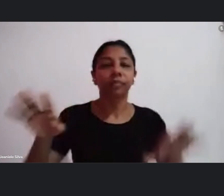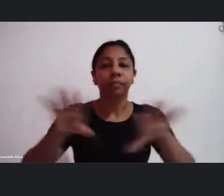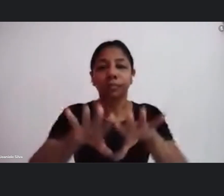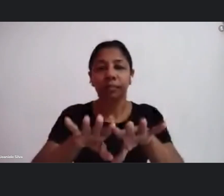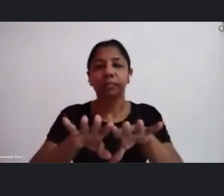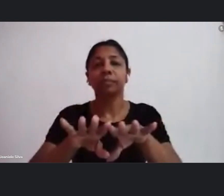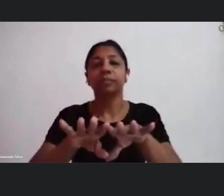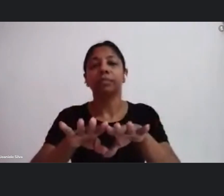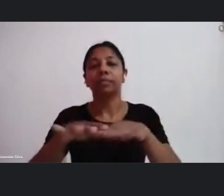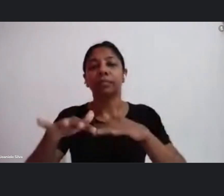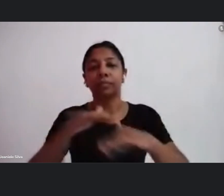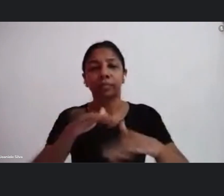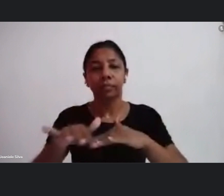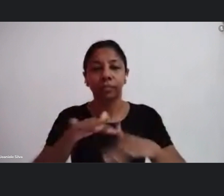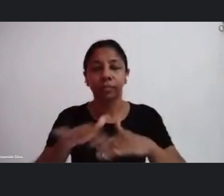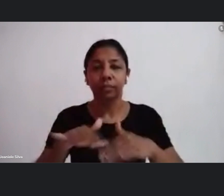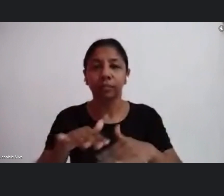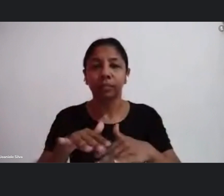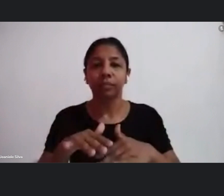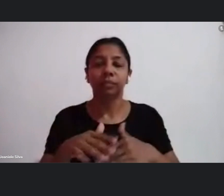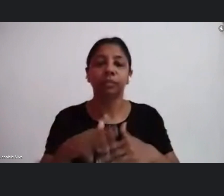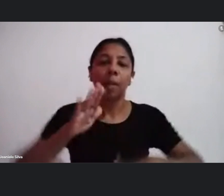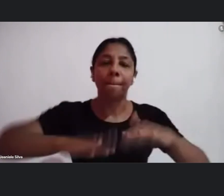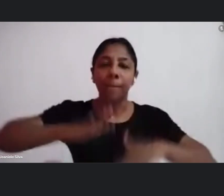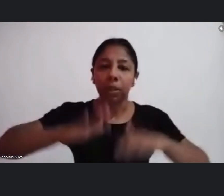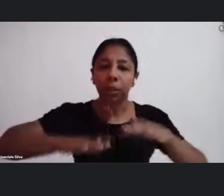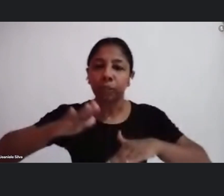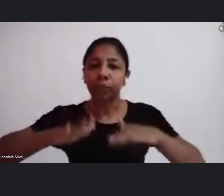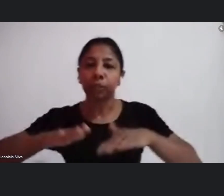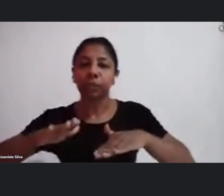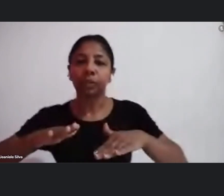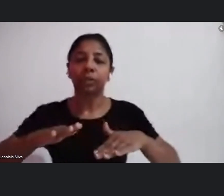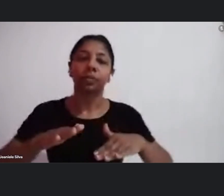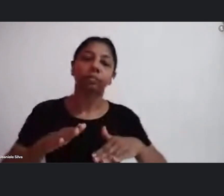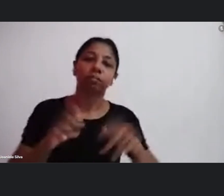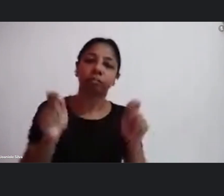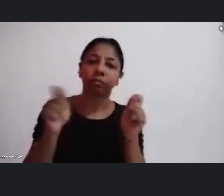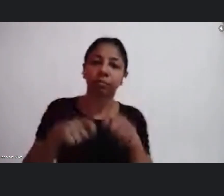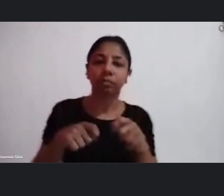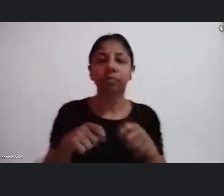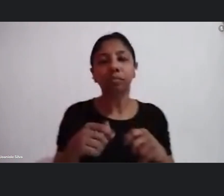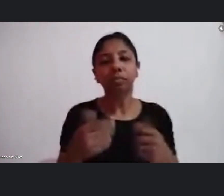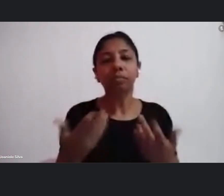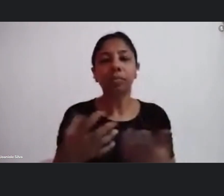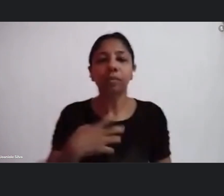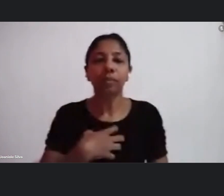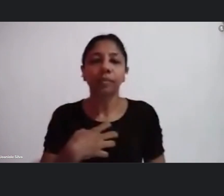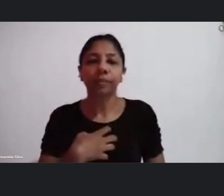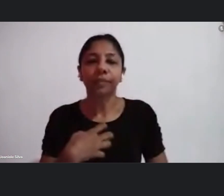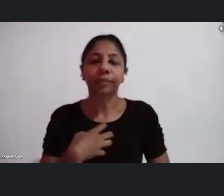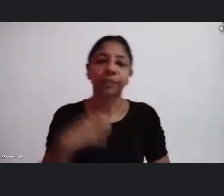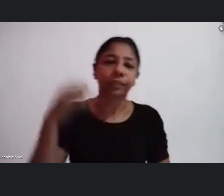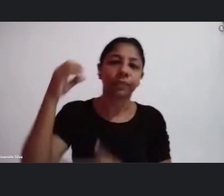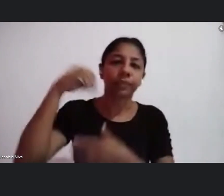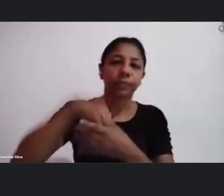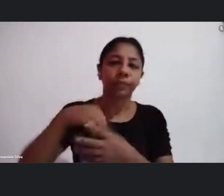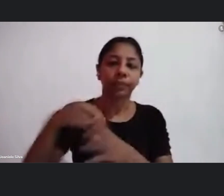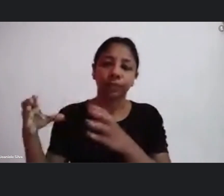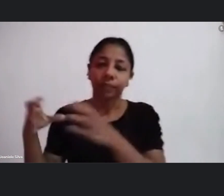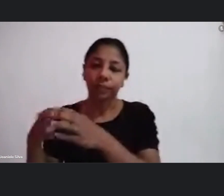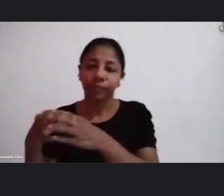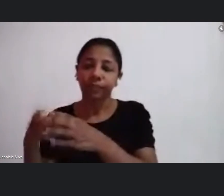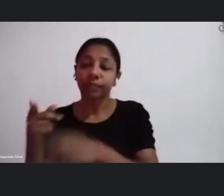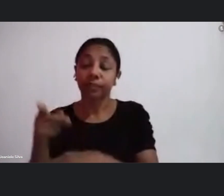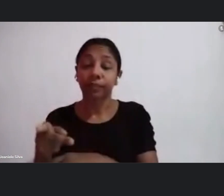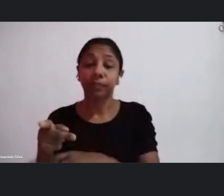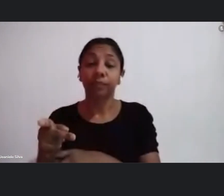movimentos e batuque e é uma possibilidade é uma forma tá dentro desse público que a gente diz que são os